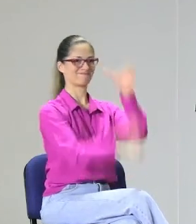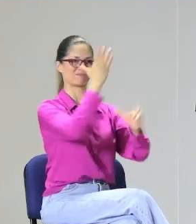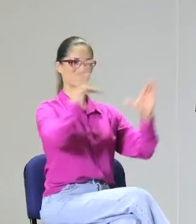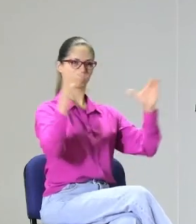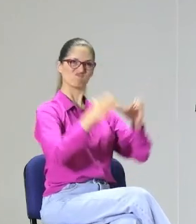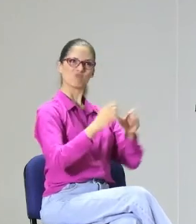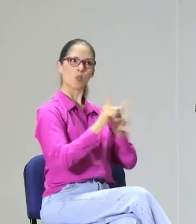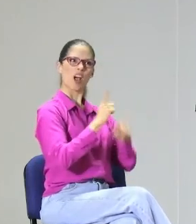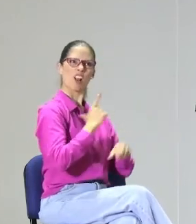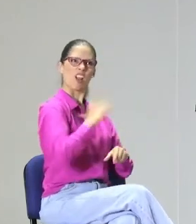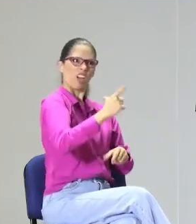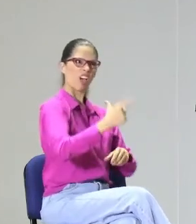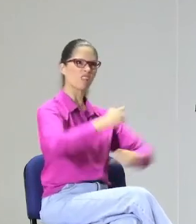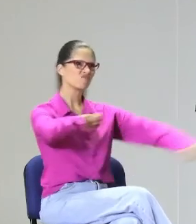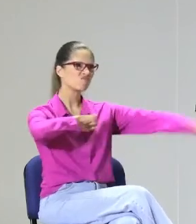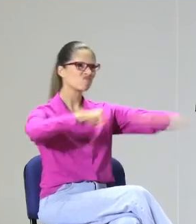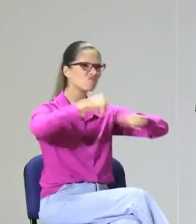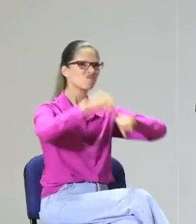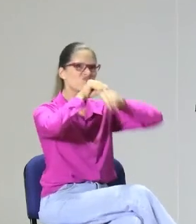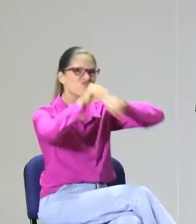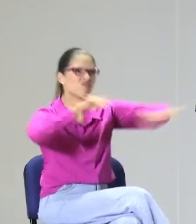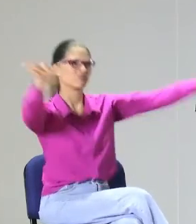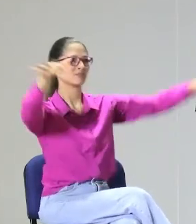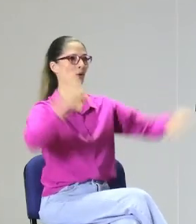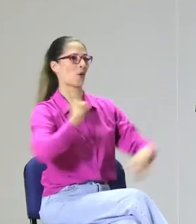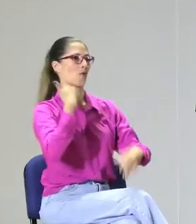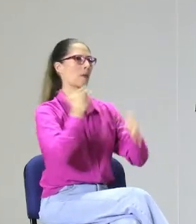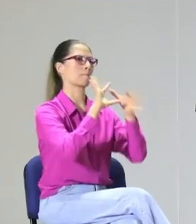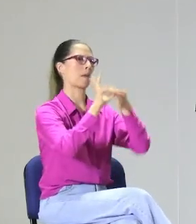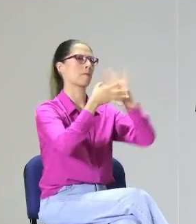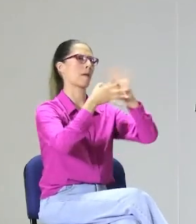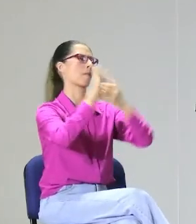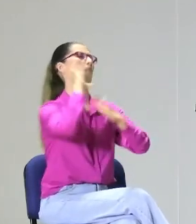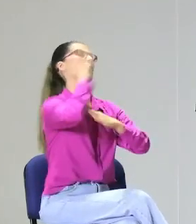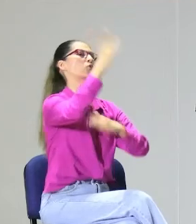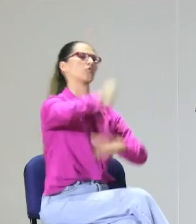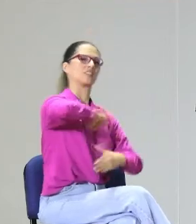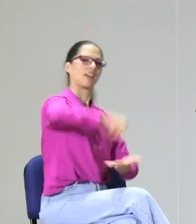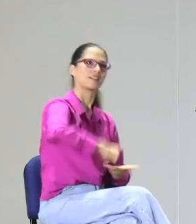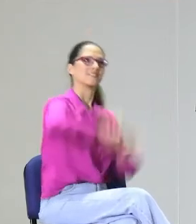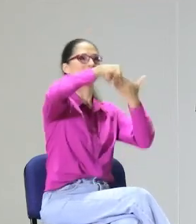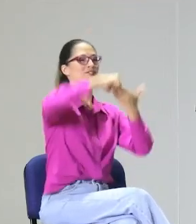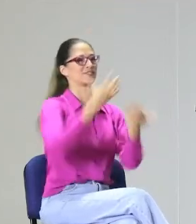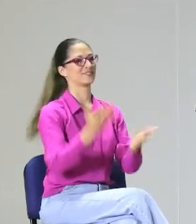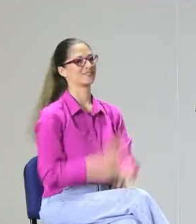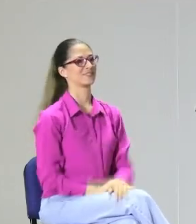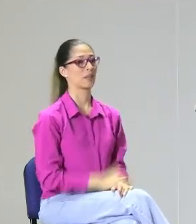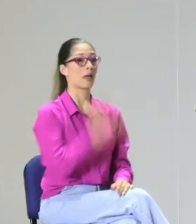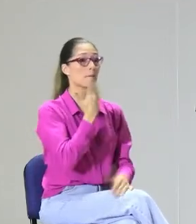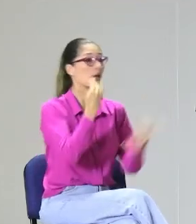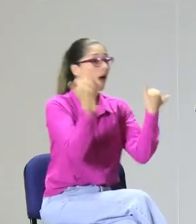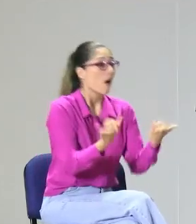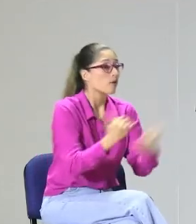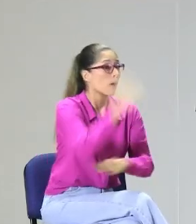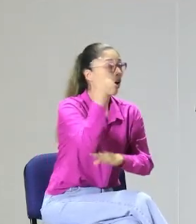momentos de vulneración de sus derechos y evitar la manipulación de su pensar. Y así poder articularnos y